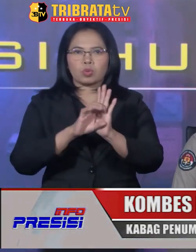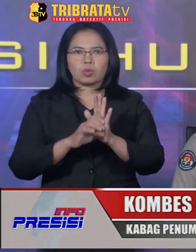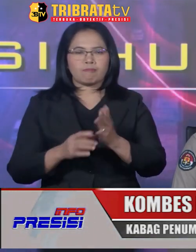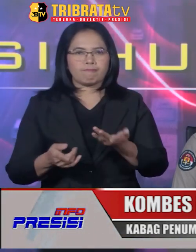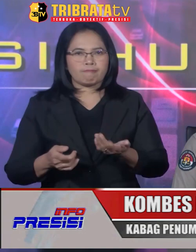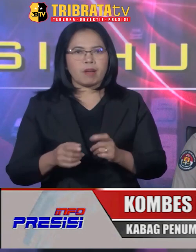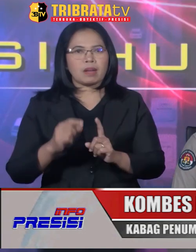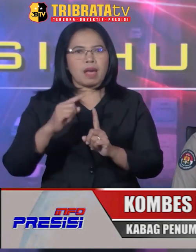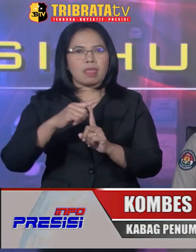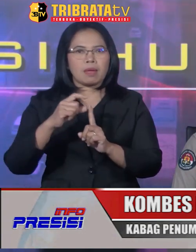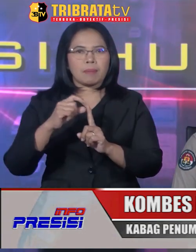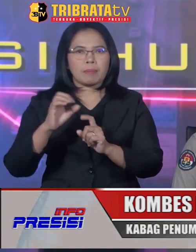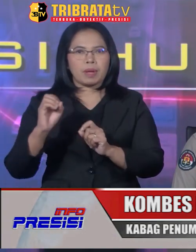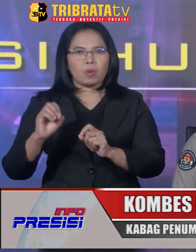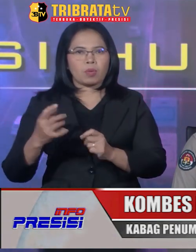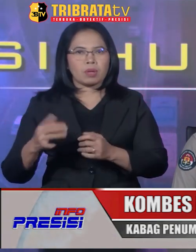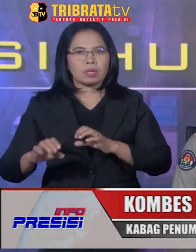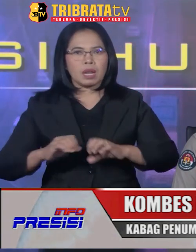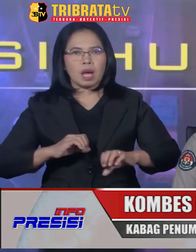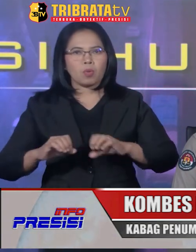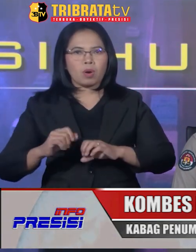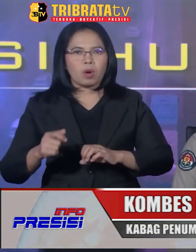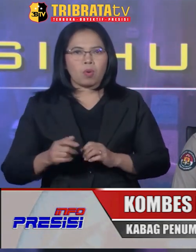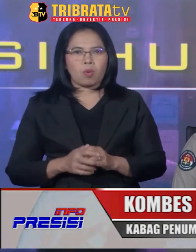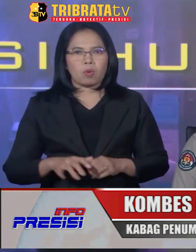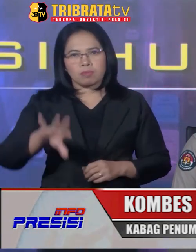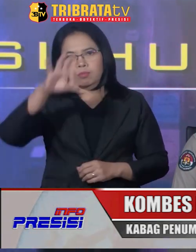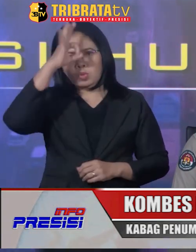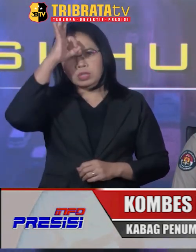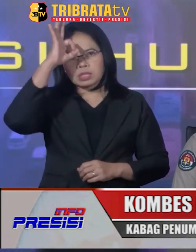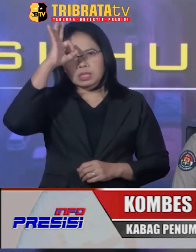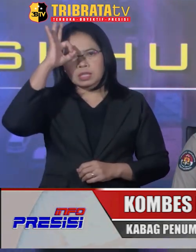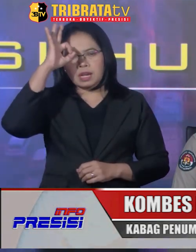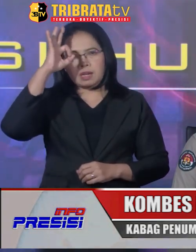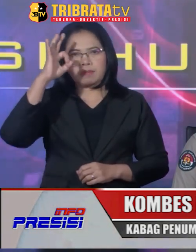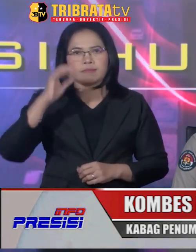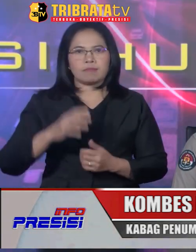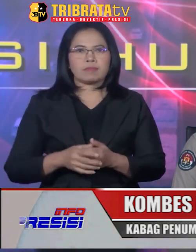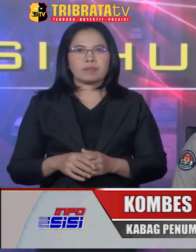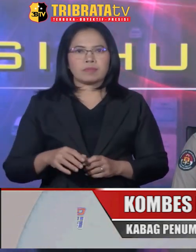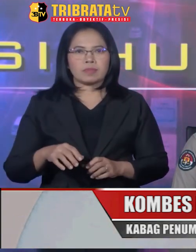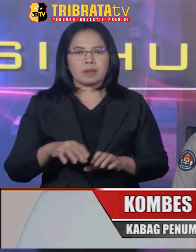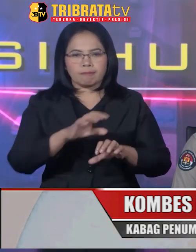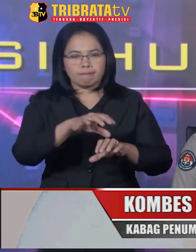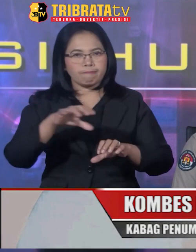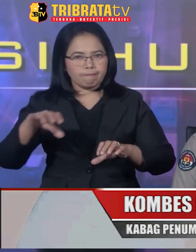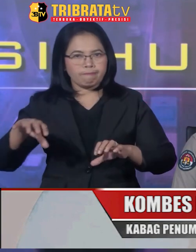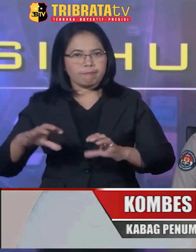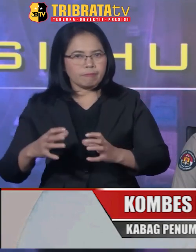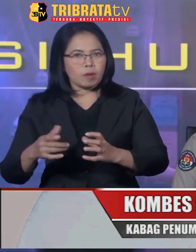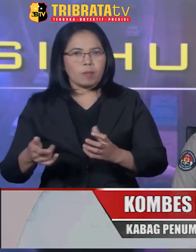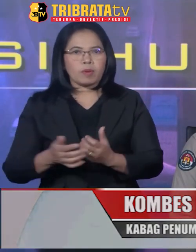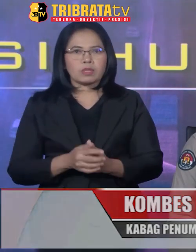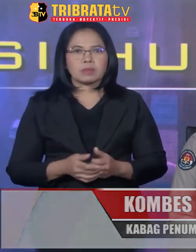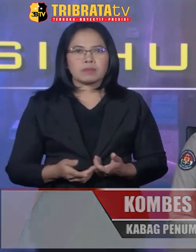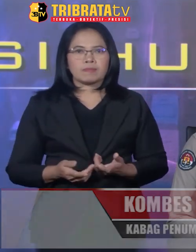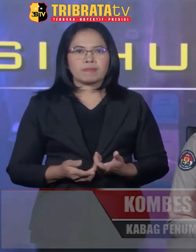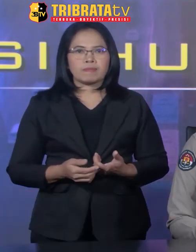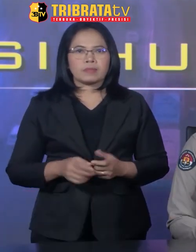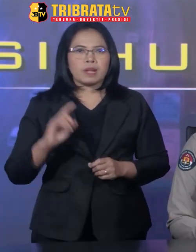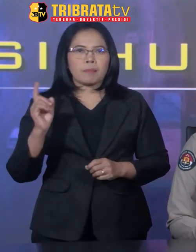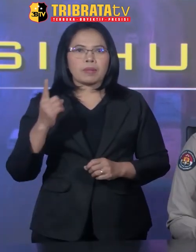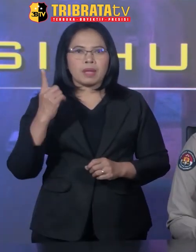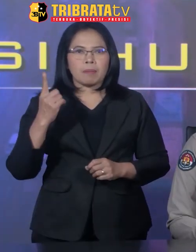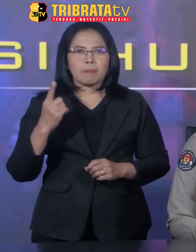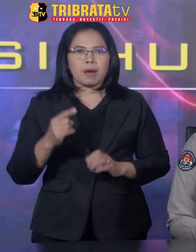penanganan TPPO yang dilakukan oleh Baris Krim Polri dan Polda Jajaran, antara lain sebagai berikut. Yang